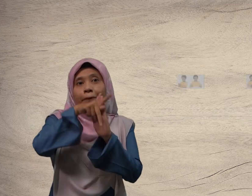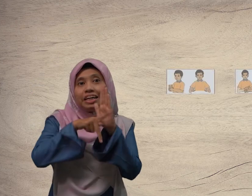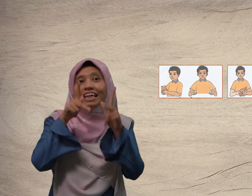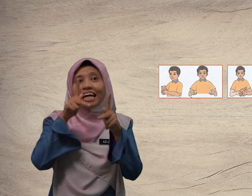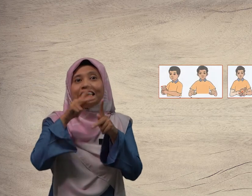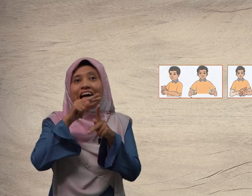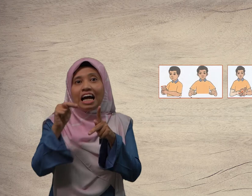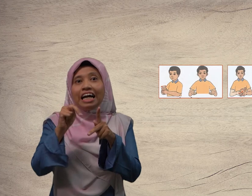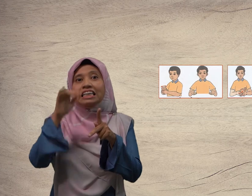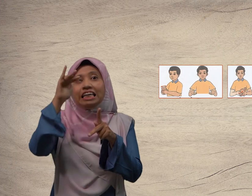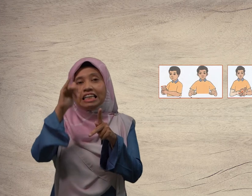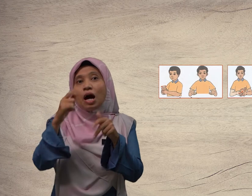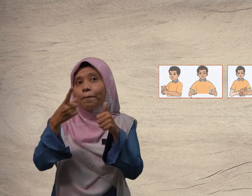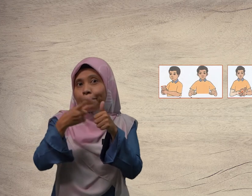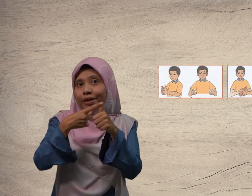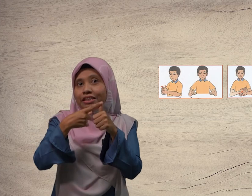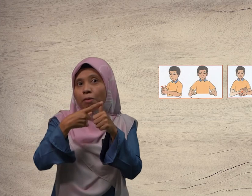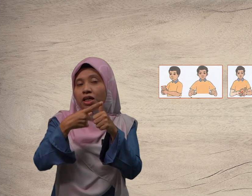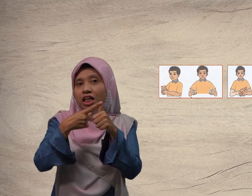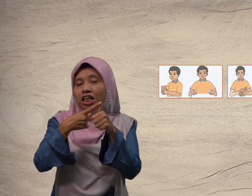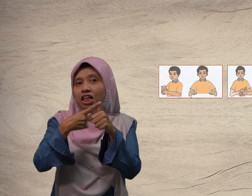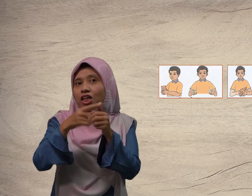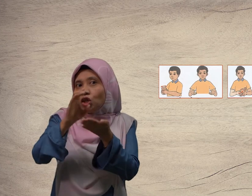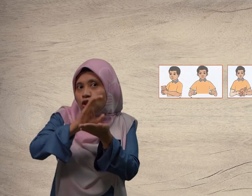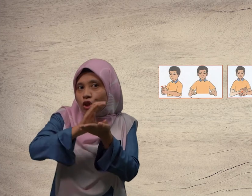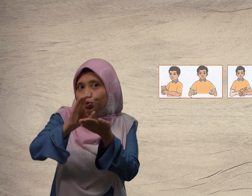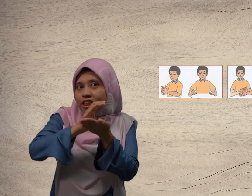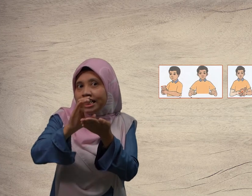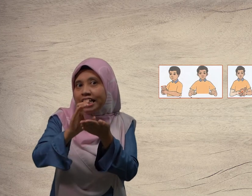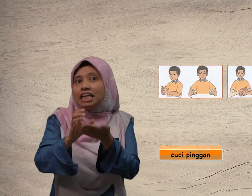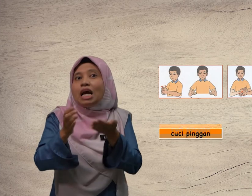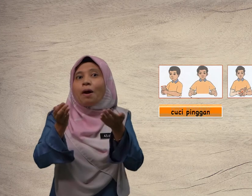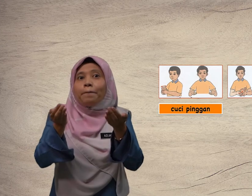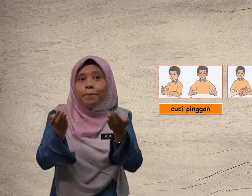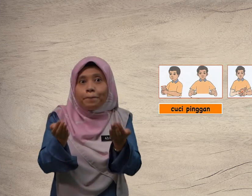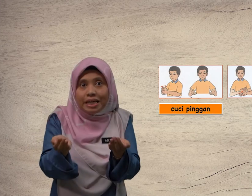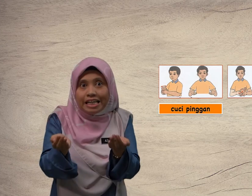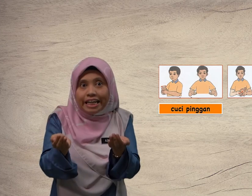Perkataan yang pertama, cuci pinggan.